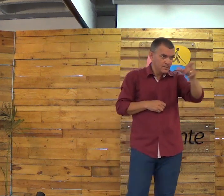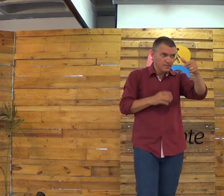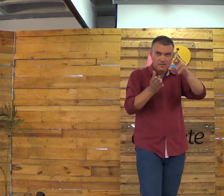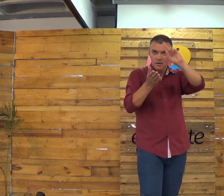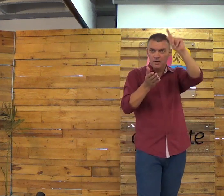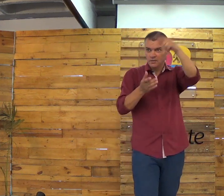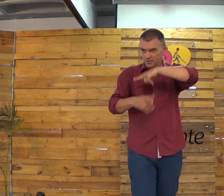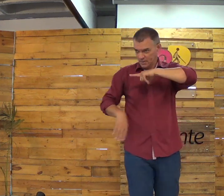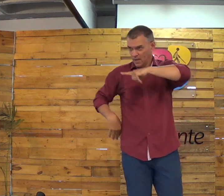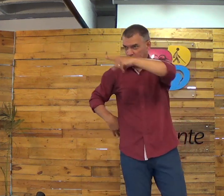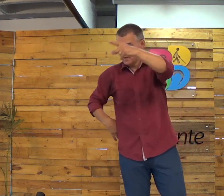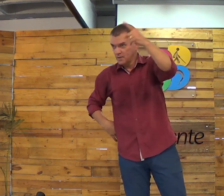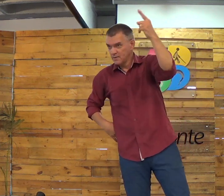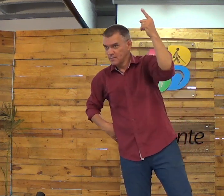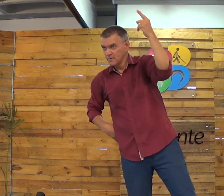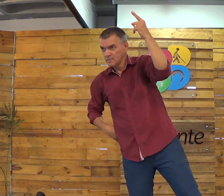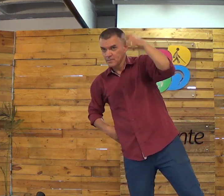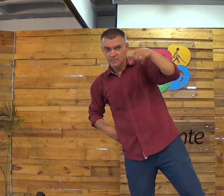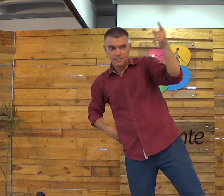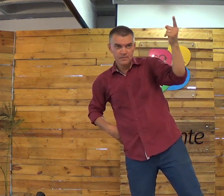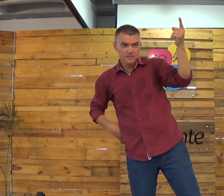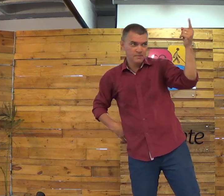Você tem uma identidade, LG? Você tem?